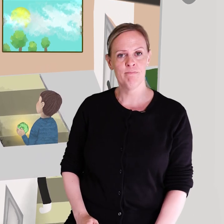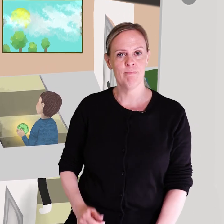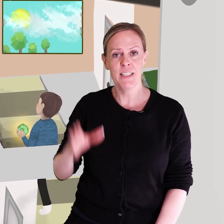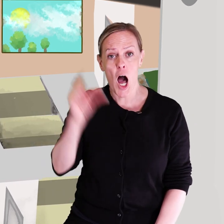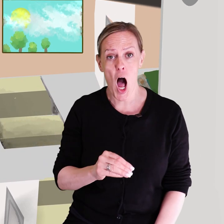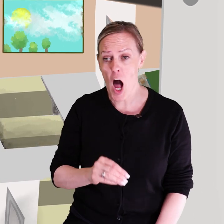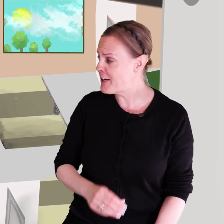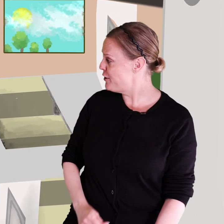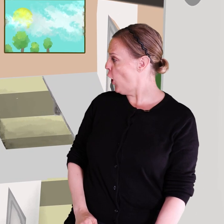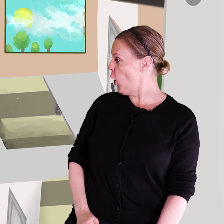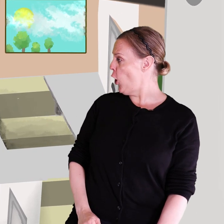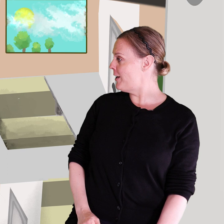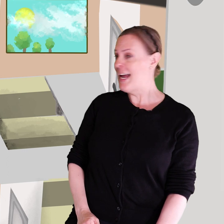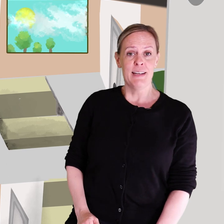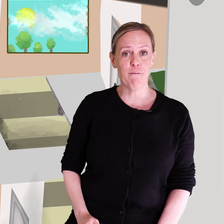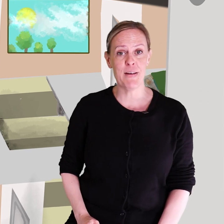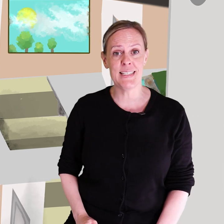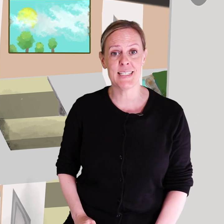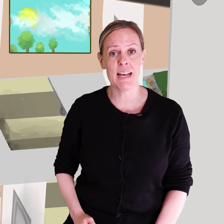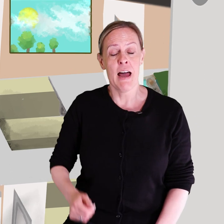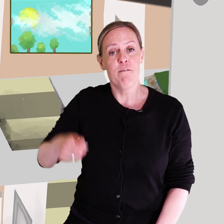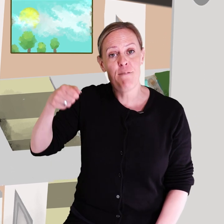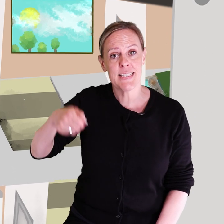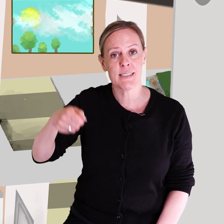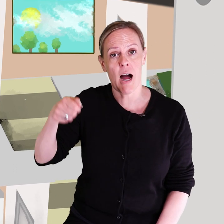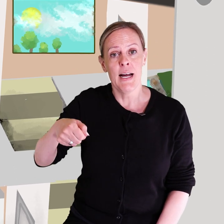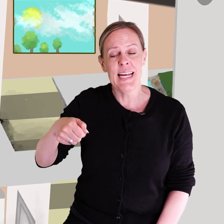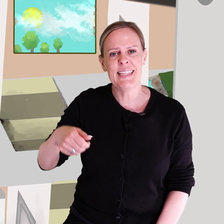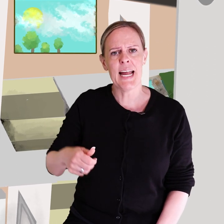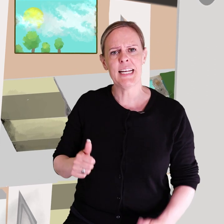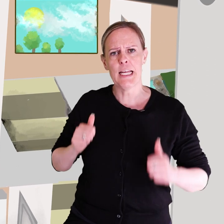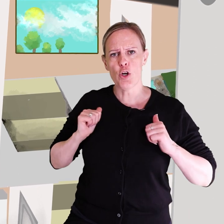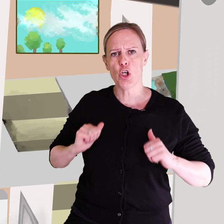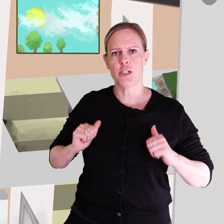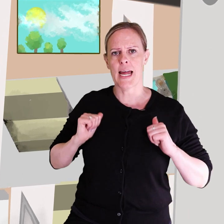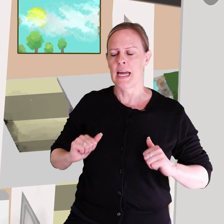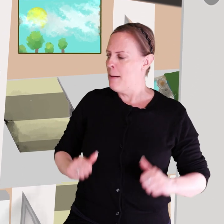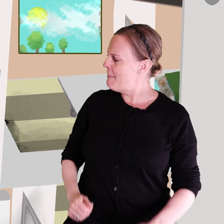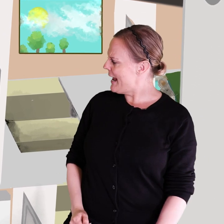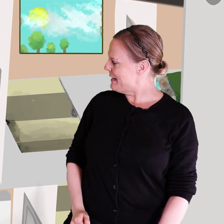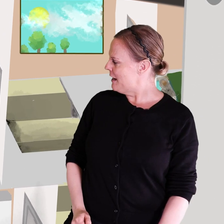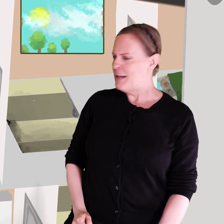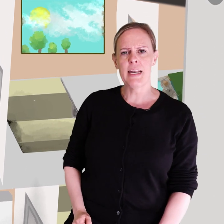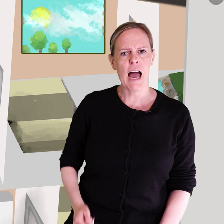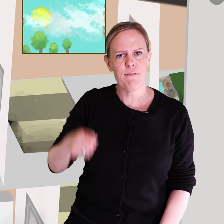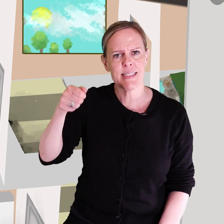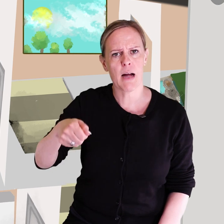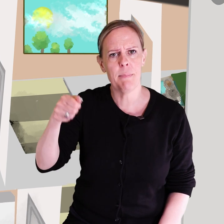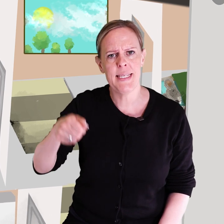Ja, det gör det! Där finns en väska. Inte en riktig ryggsäck. Men den här väskan blir